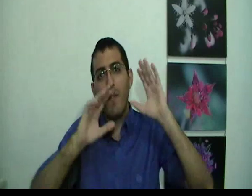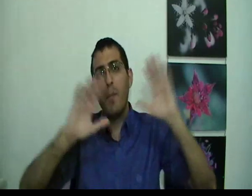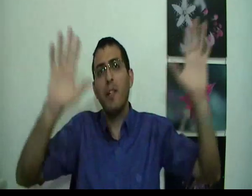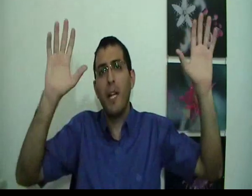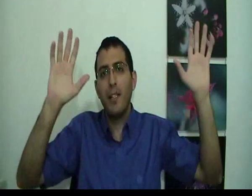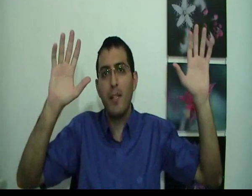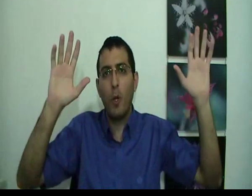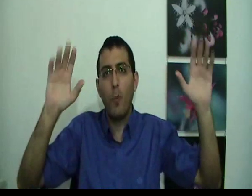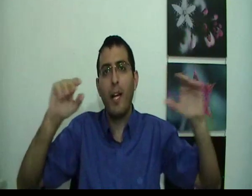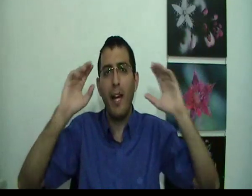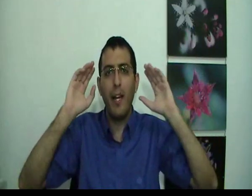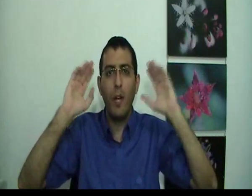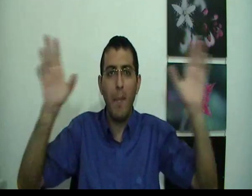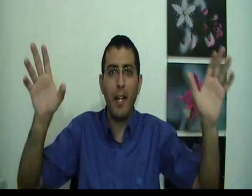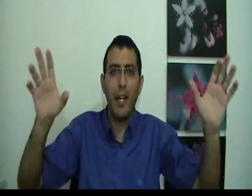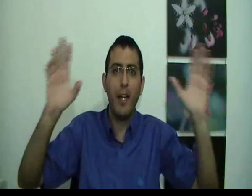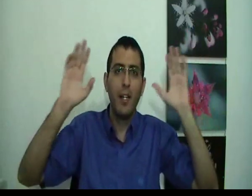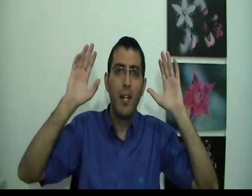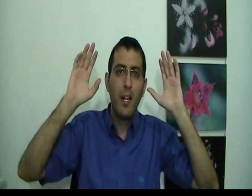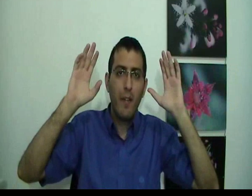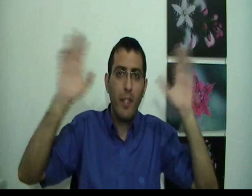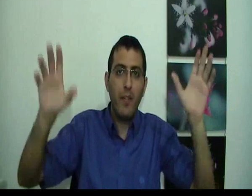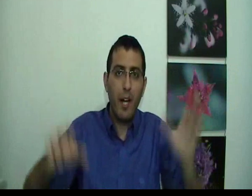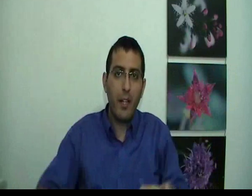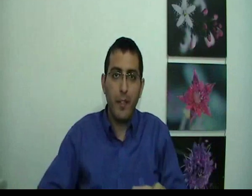היא מדמיינת איזה מקום אחר, עולם אחר ודבר אחר